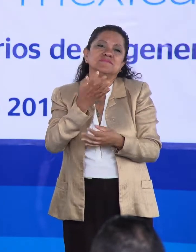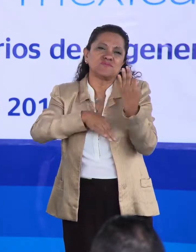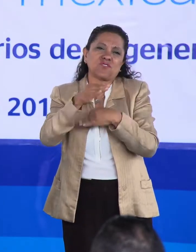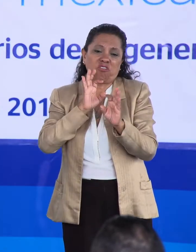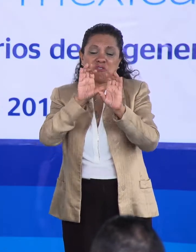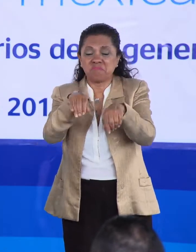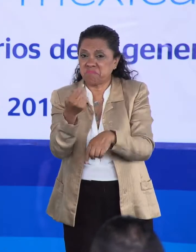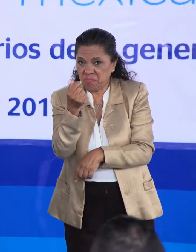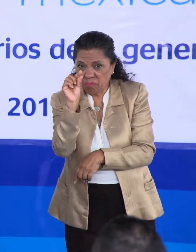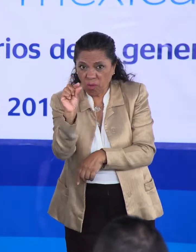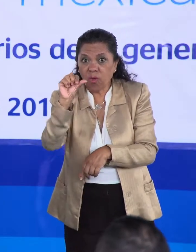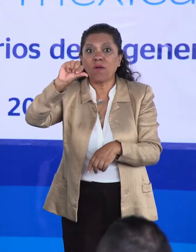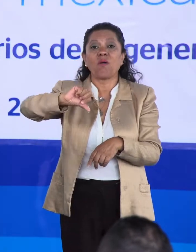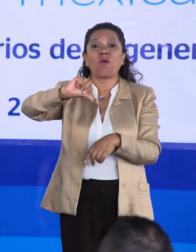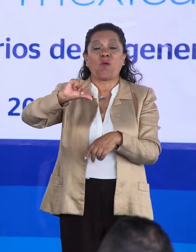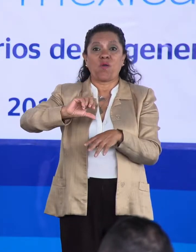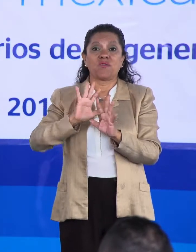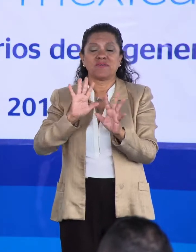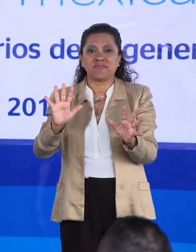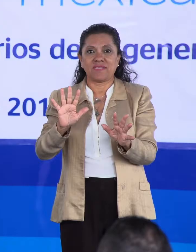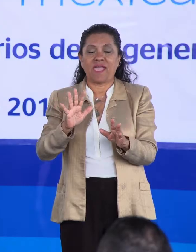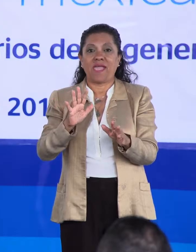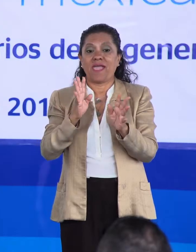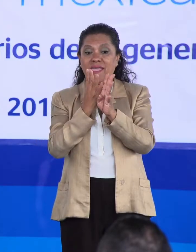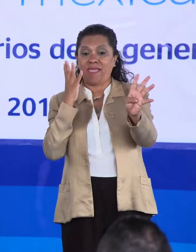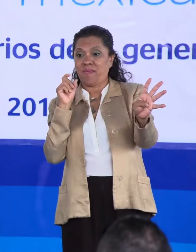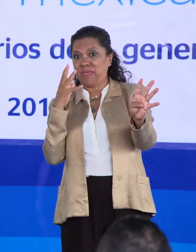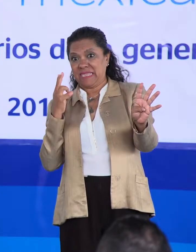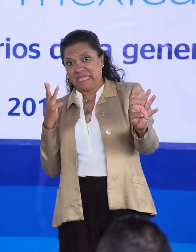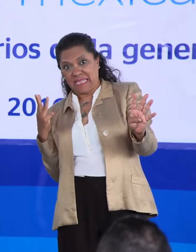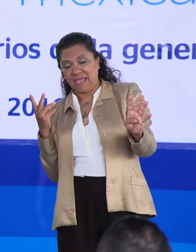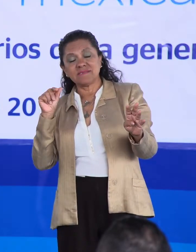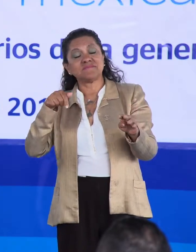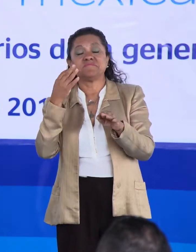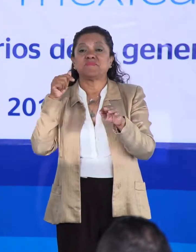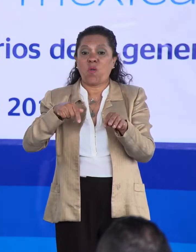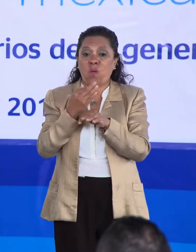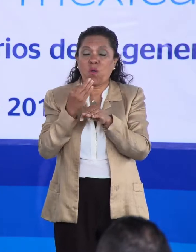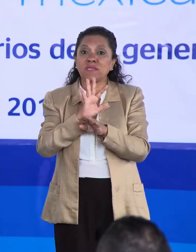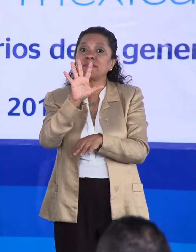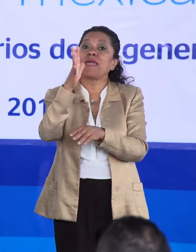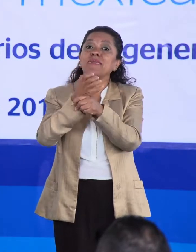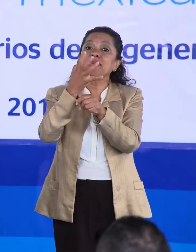Hoy somos el quinto lugar nacional en cobertura.